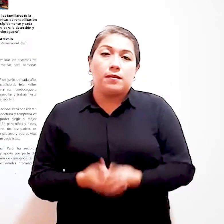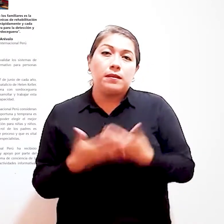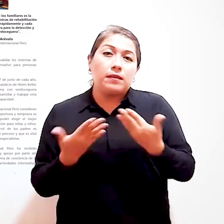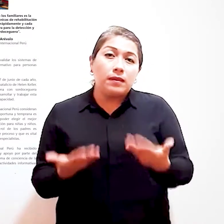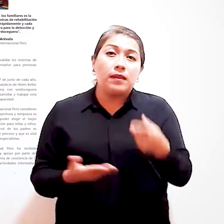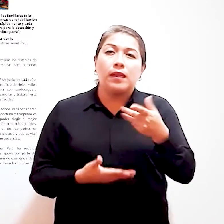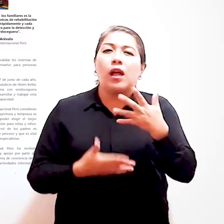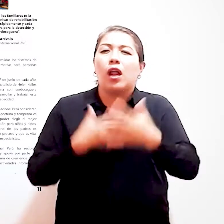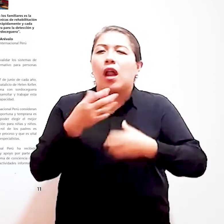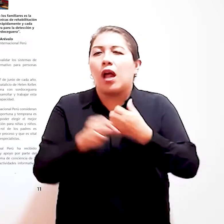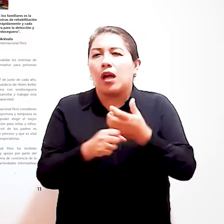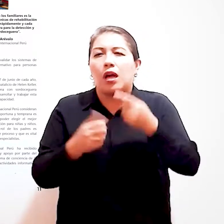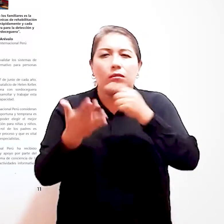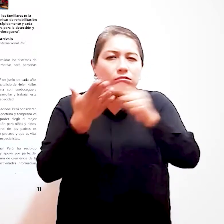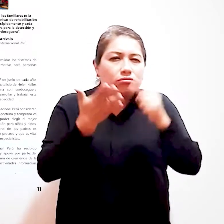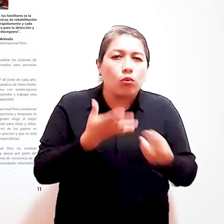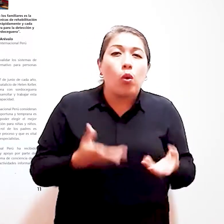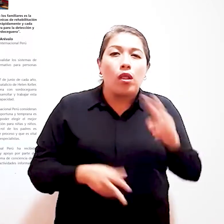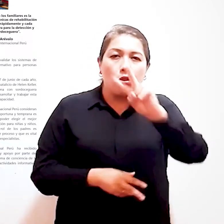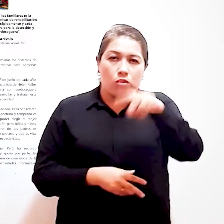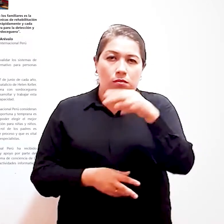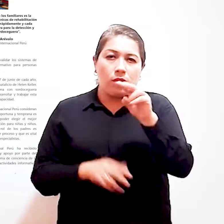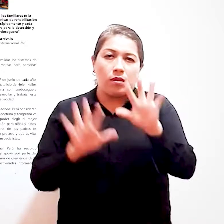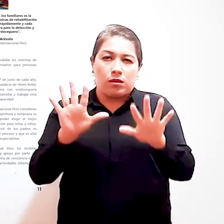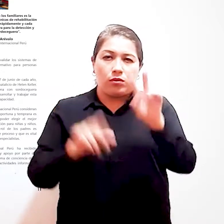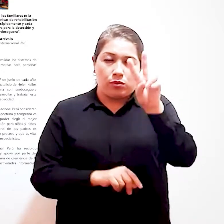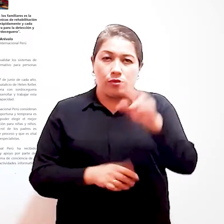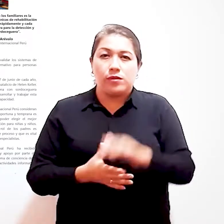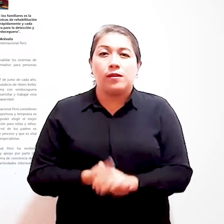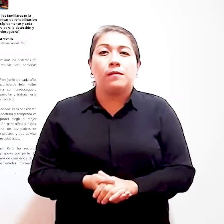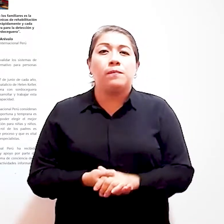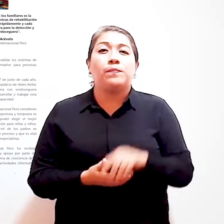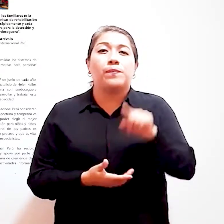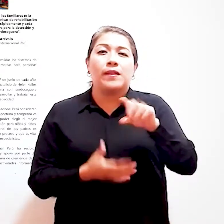especializada en discapacidad realizada en el año 2012